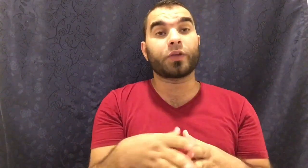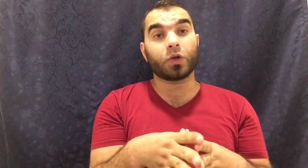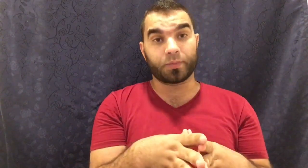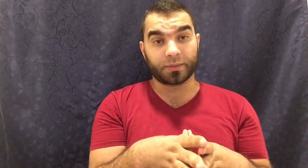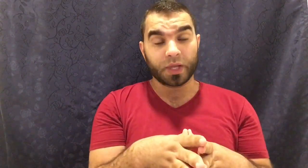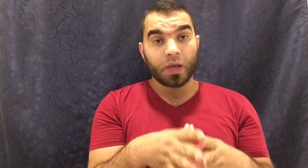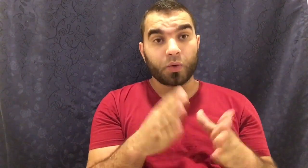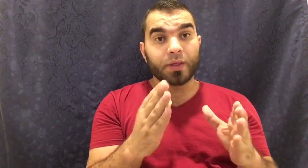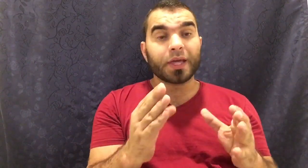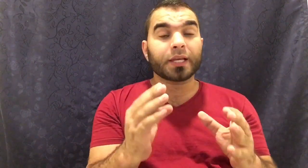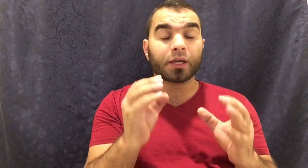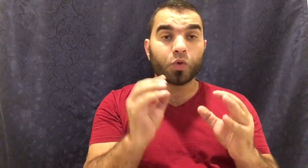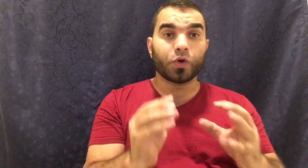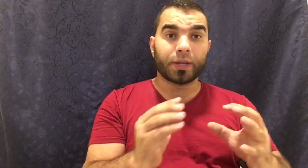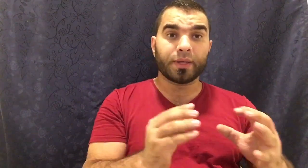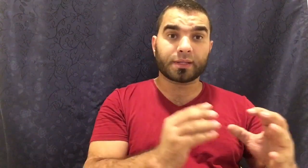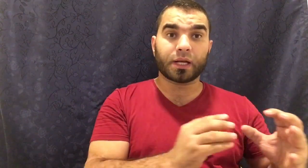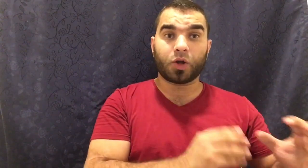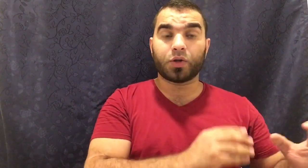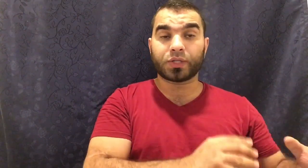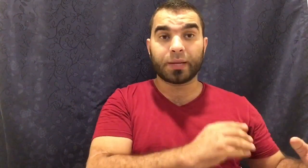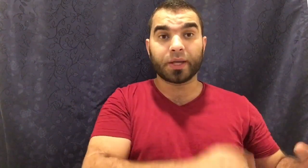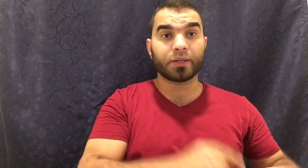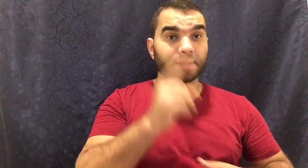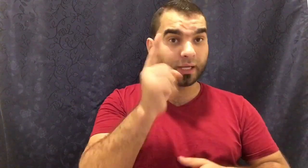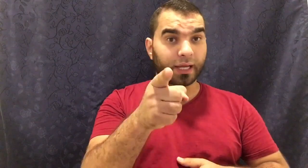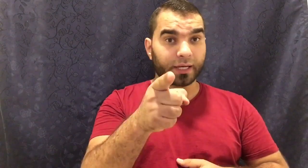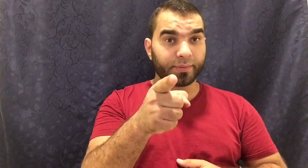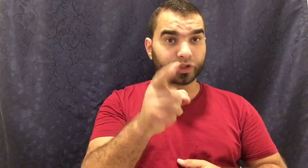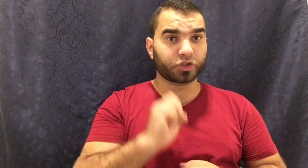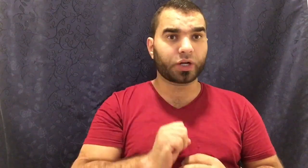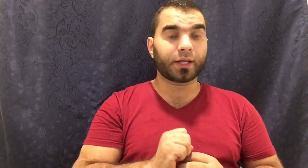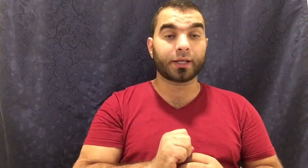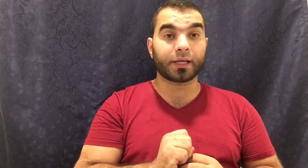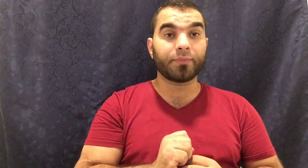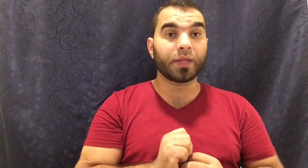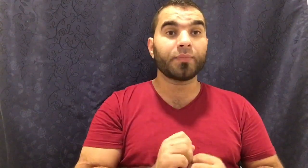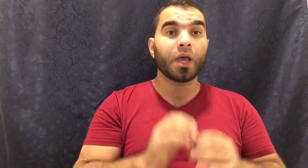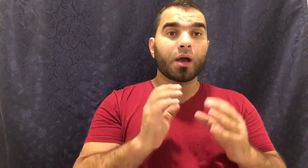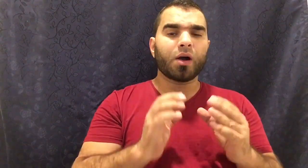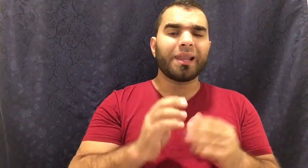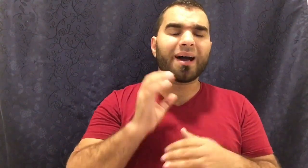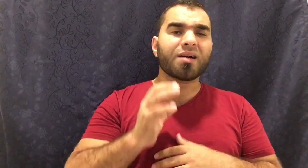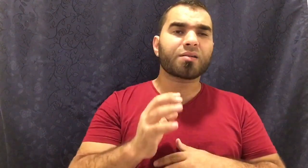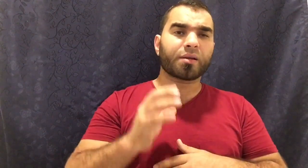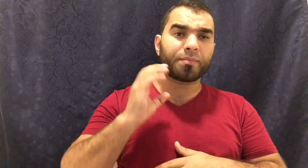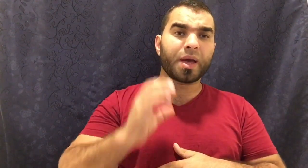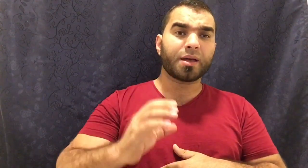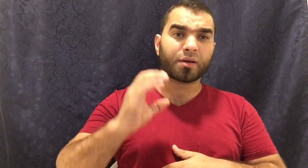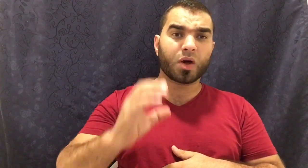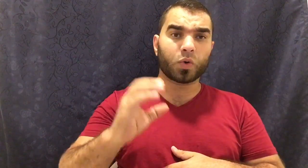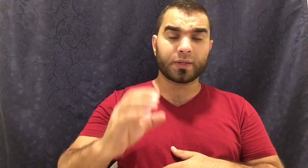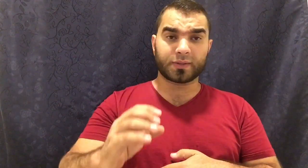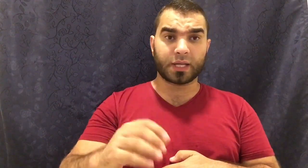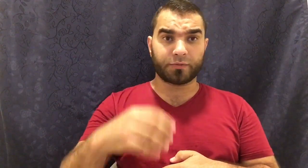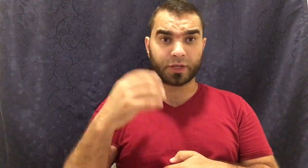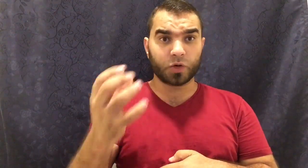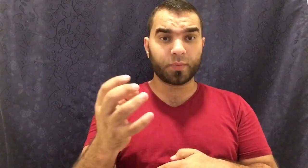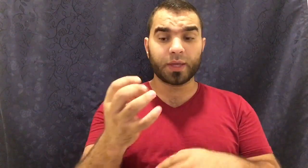في نومي ولذلك يقول النبي صلى الله عليه وسلم أيضا صلى على النبي عشان شرحه لك الكلام ده قال أقرم ما يراه الإنسان في نومي